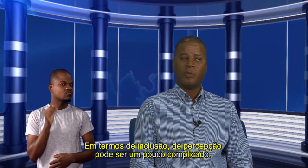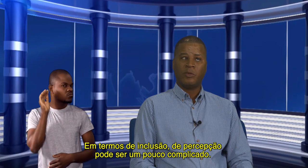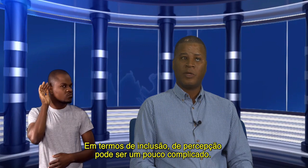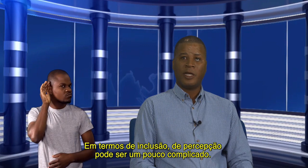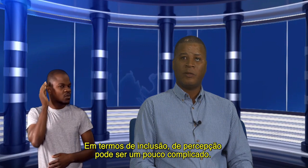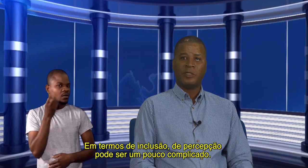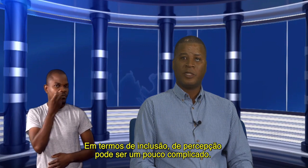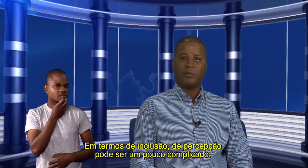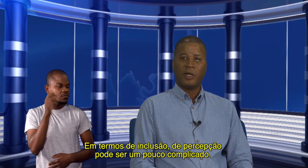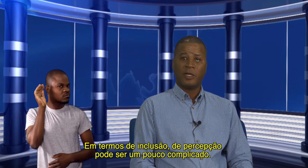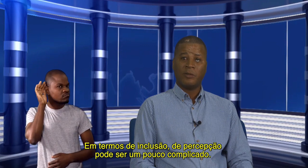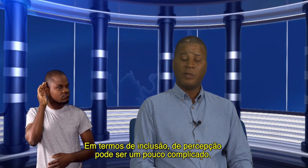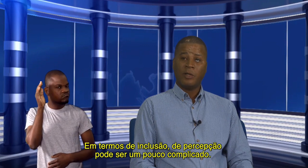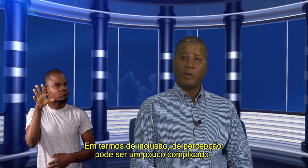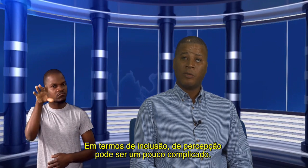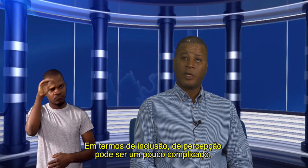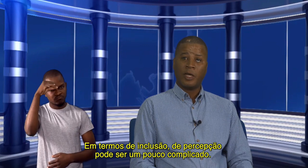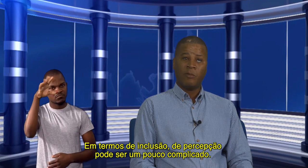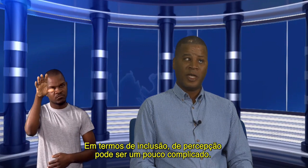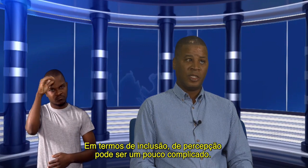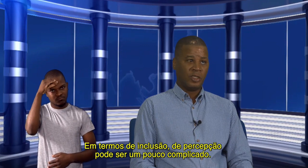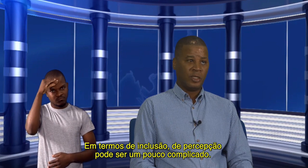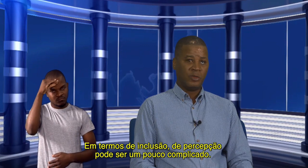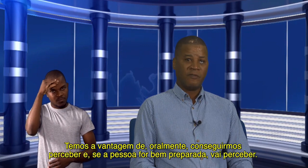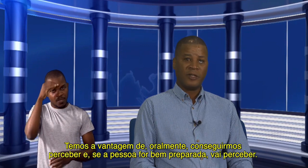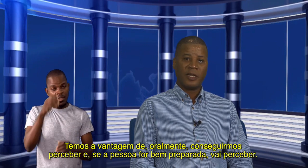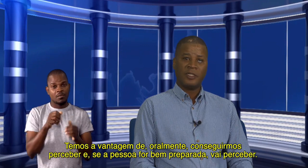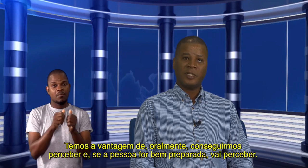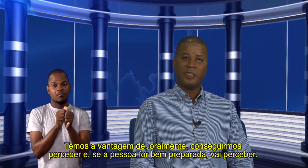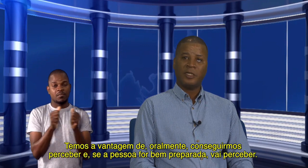por um lado, ser um bocado complicado. Mas, temos a vantagem de,